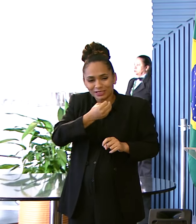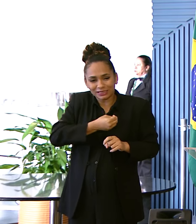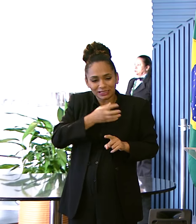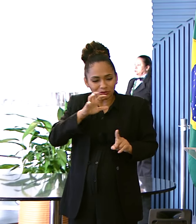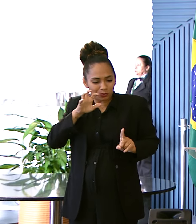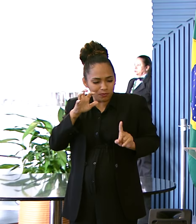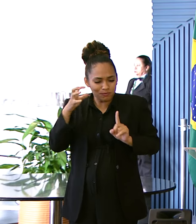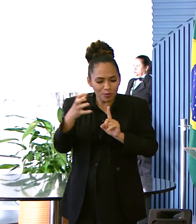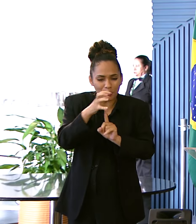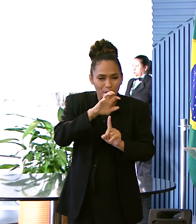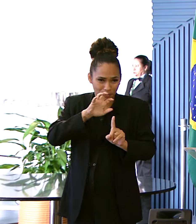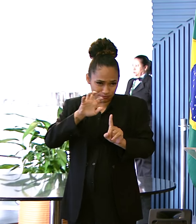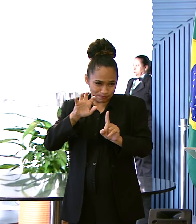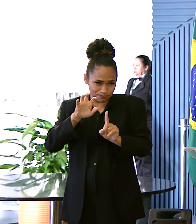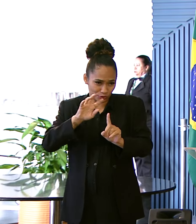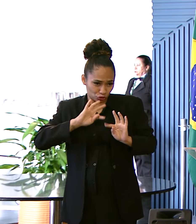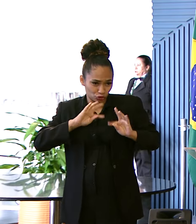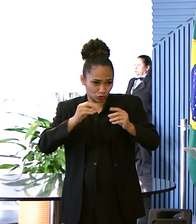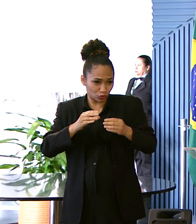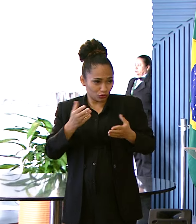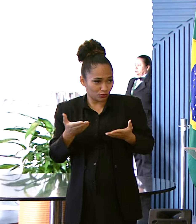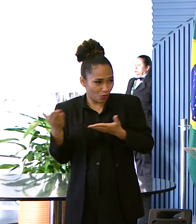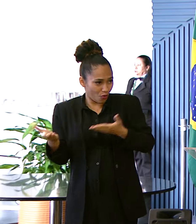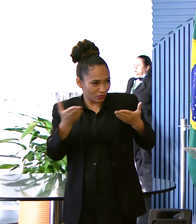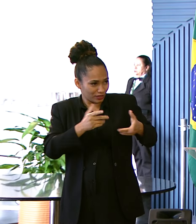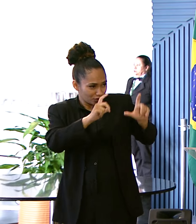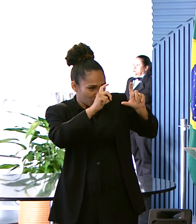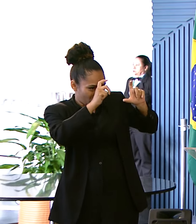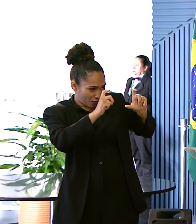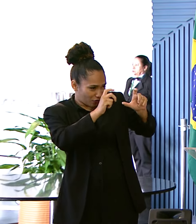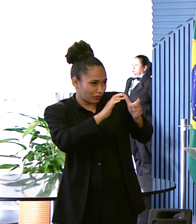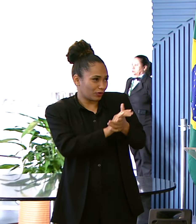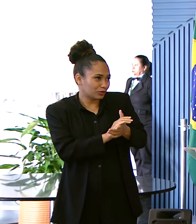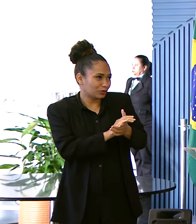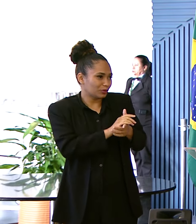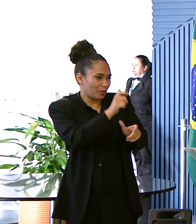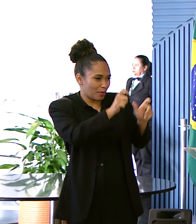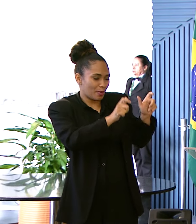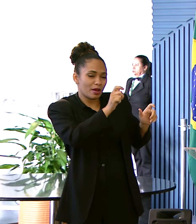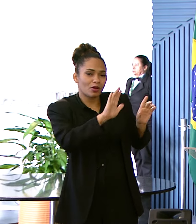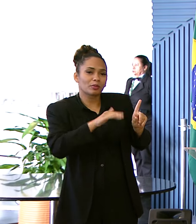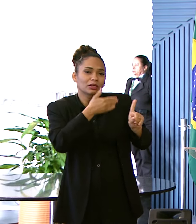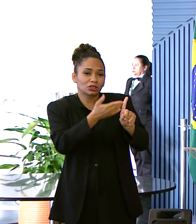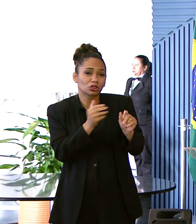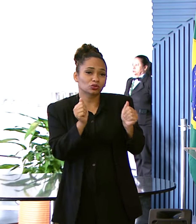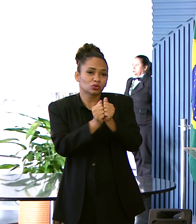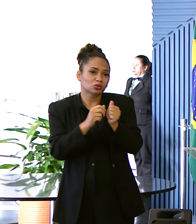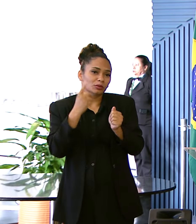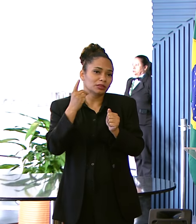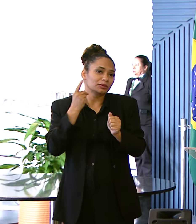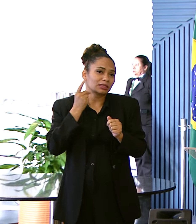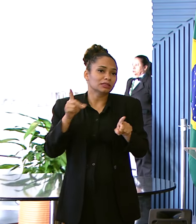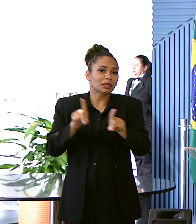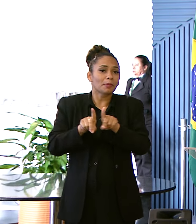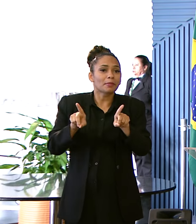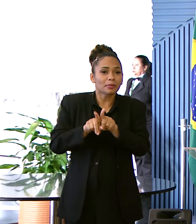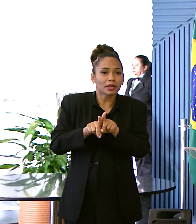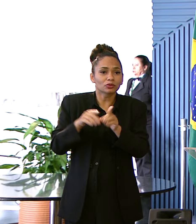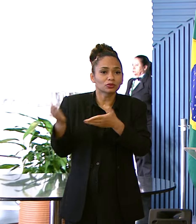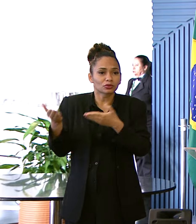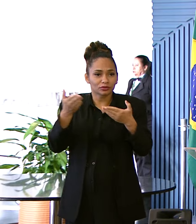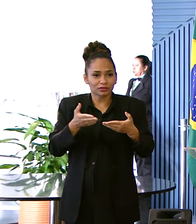aqui Quero convidá-los Para uma fotografia Dos homenageados Com os parlamentares Dos convidados E